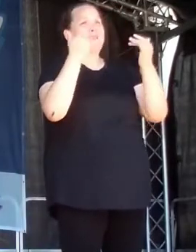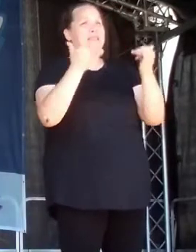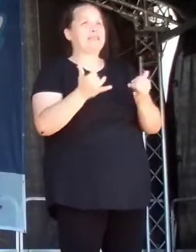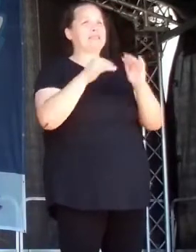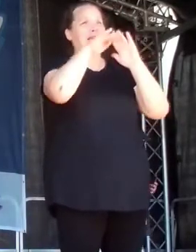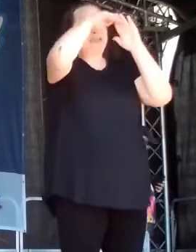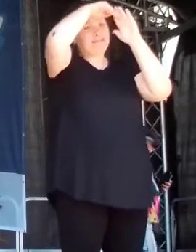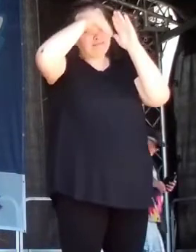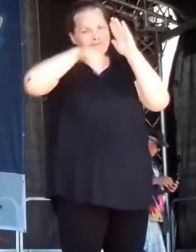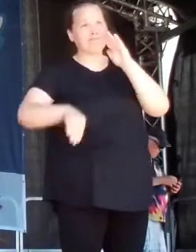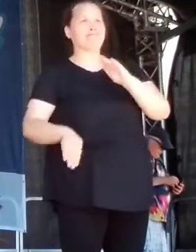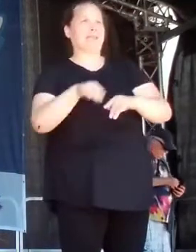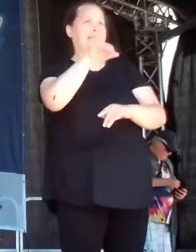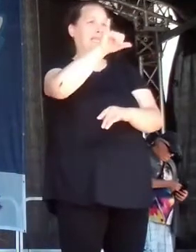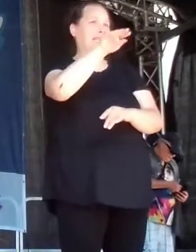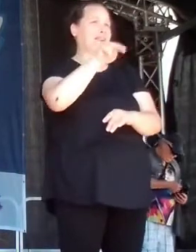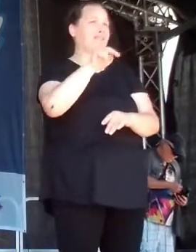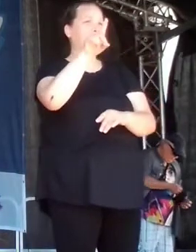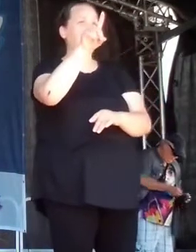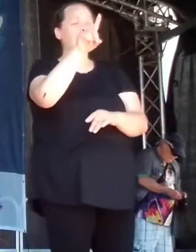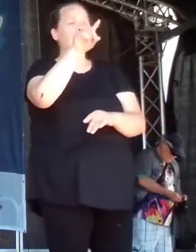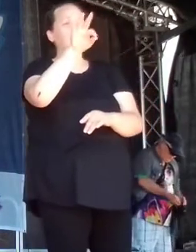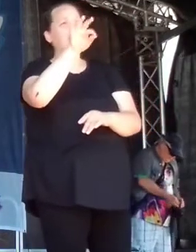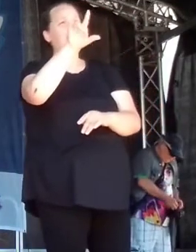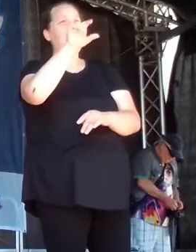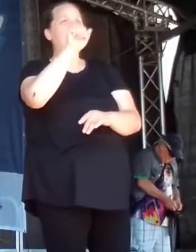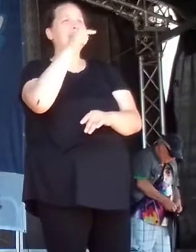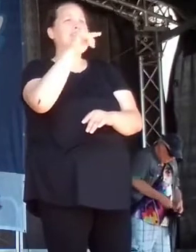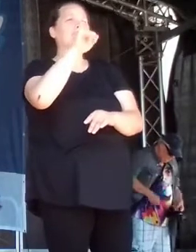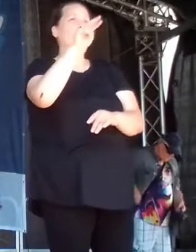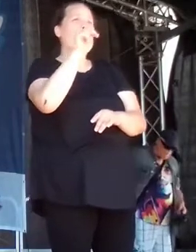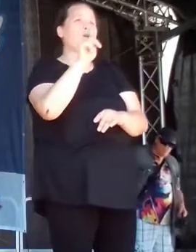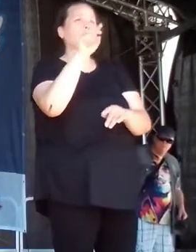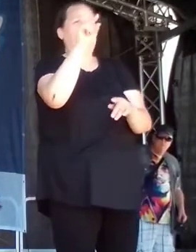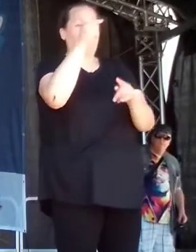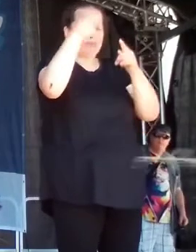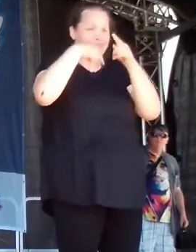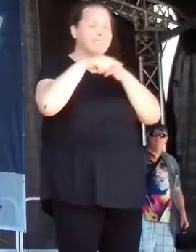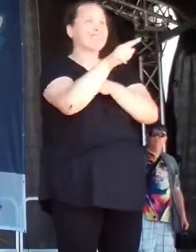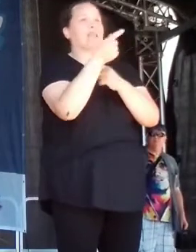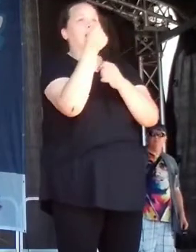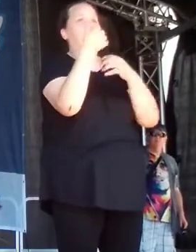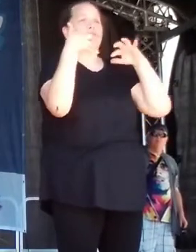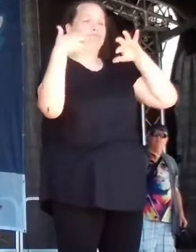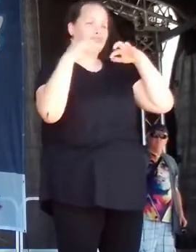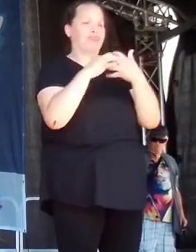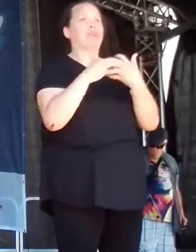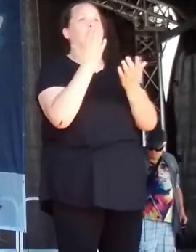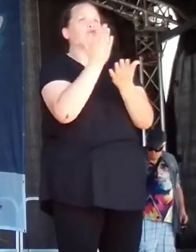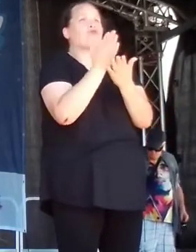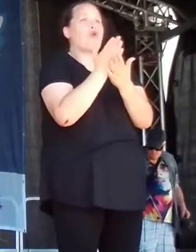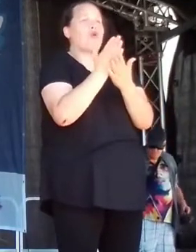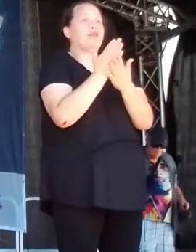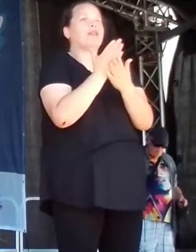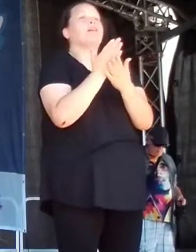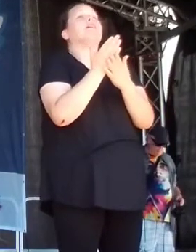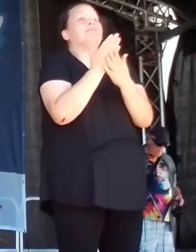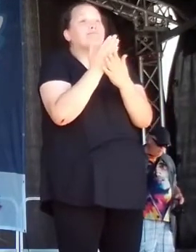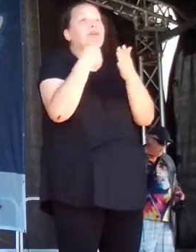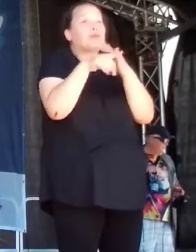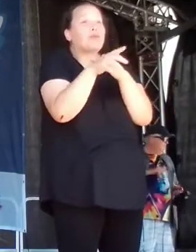Amistizinsen an, es droht jetzt ein Crash und da kann Krieg ein super Ventil sein. Aber nur dann,